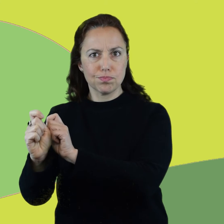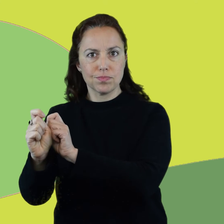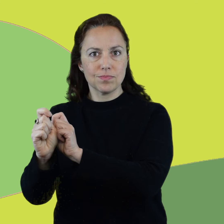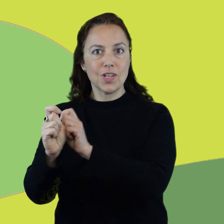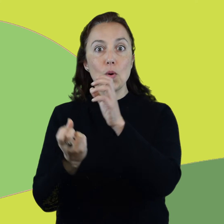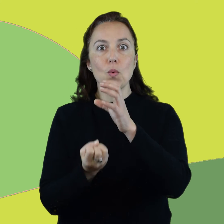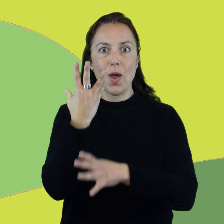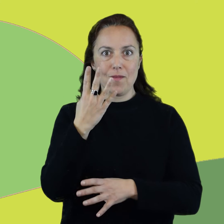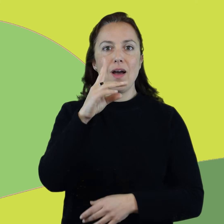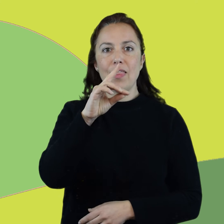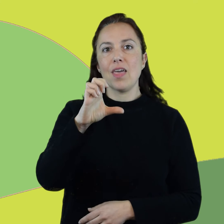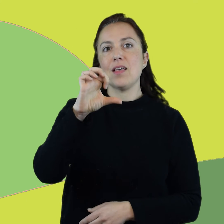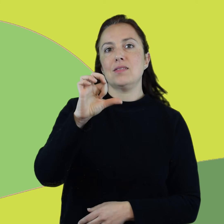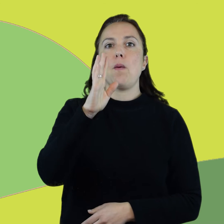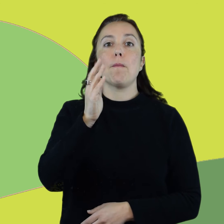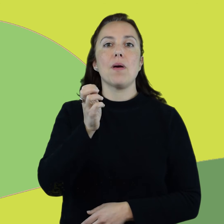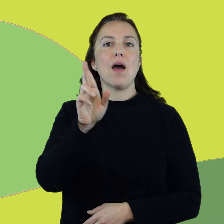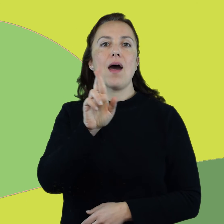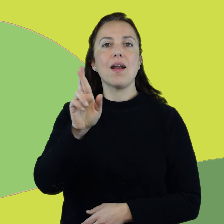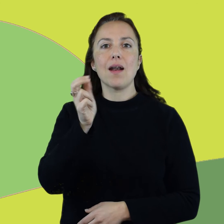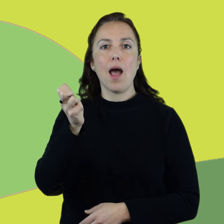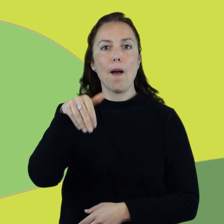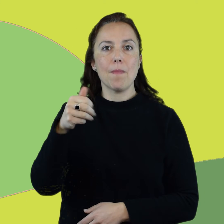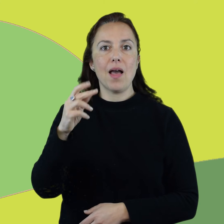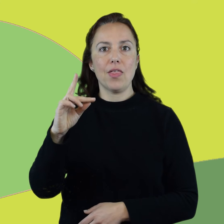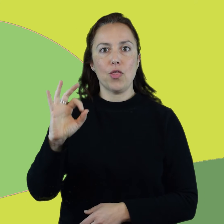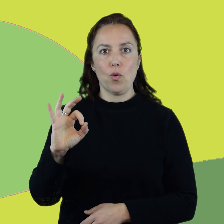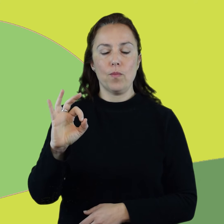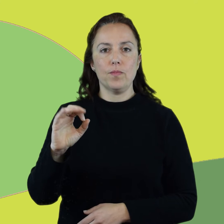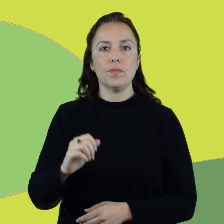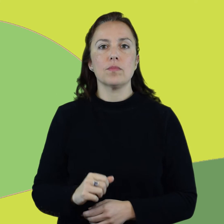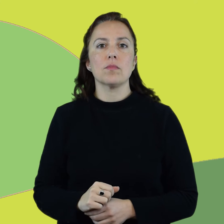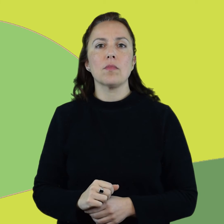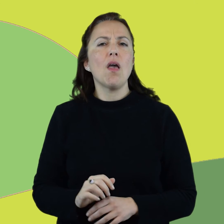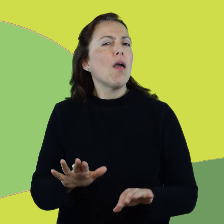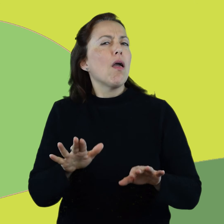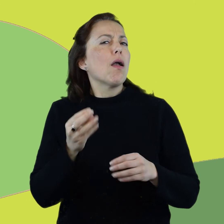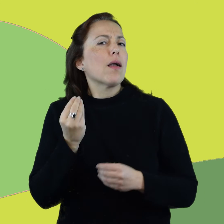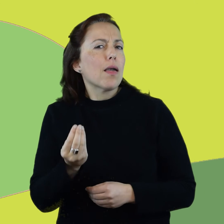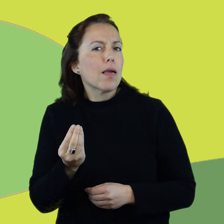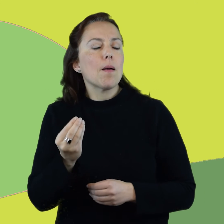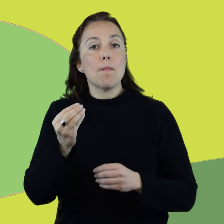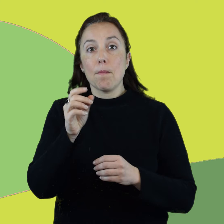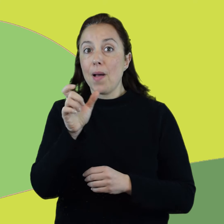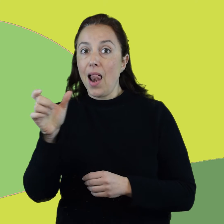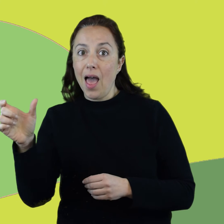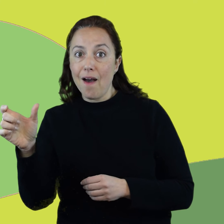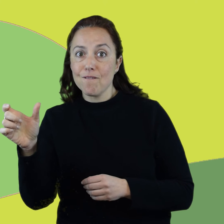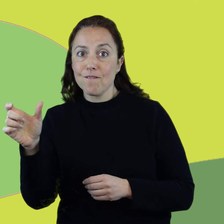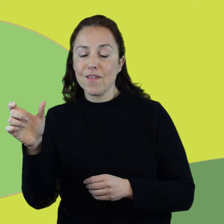¿Qué palabra puede ser anagrama de delira? 2. ¿Y de